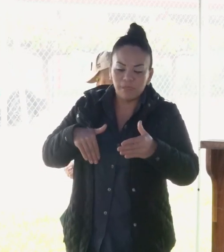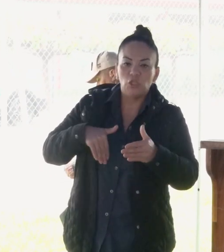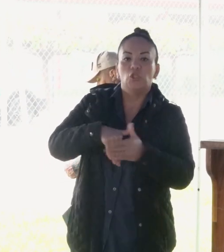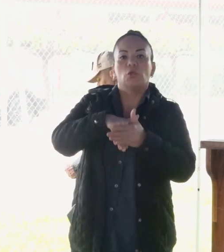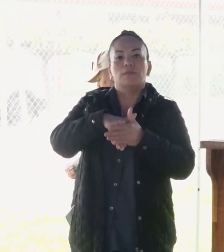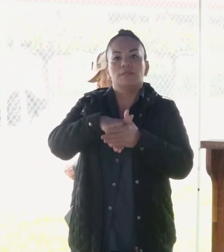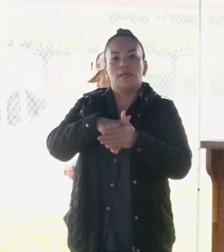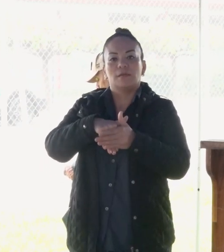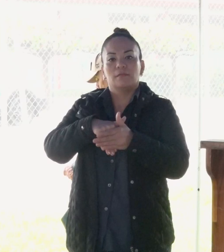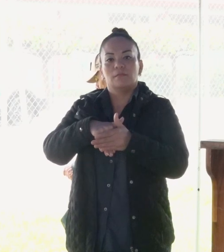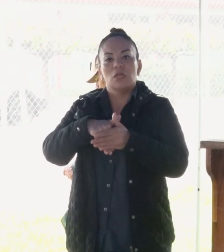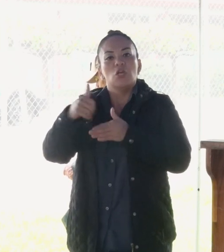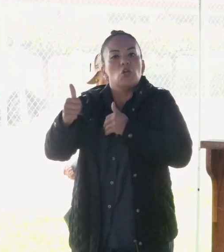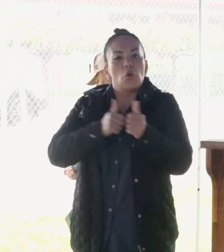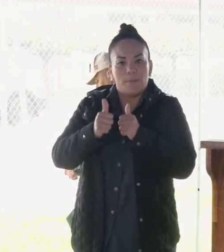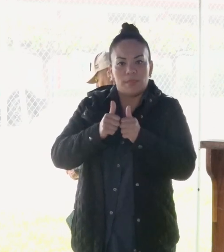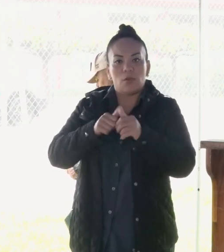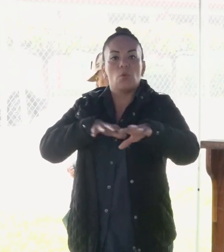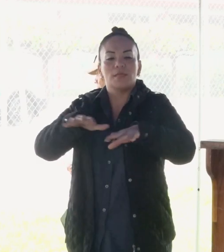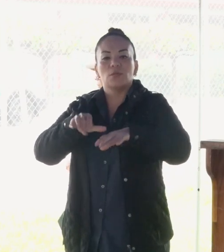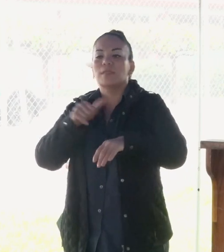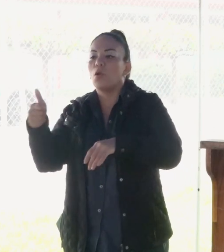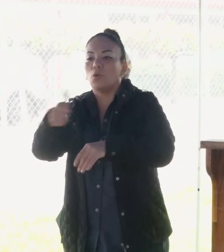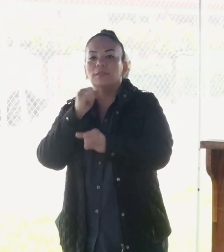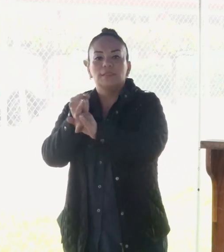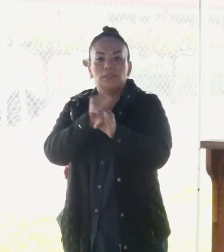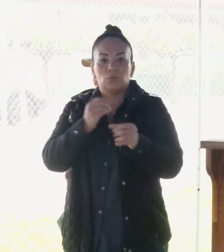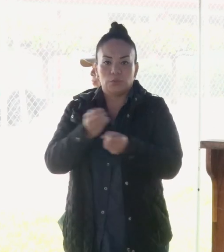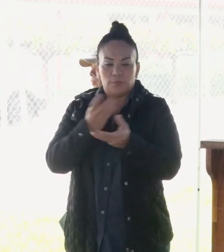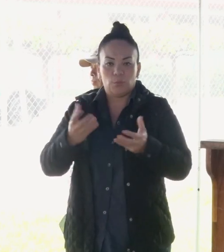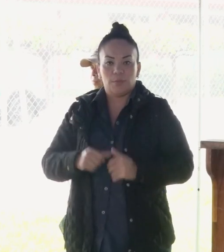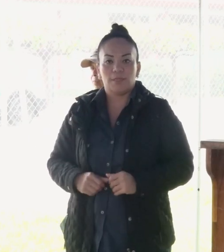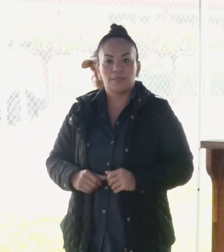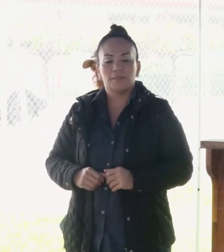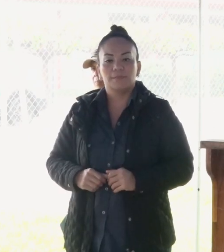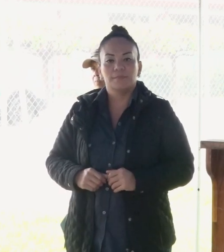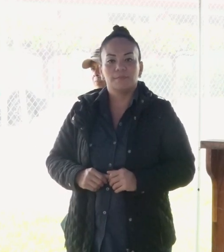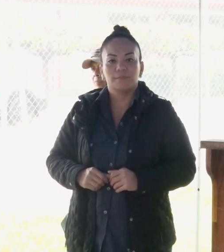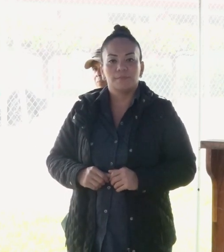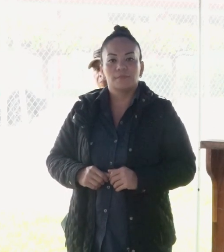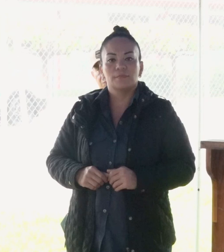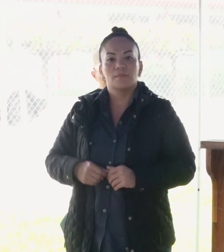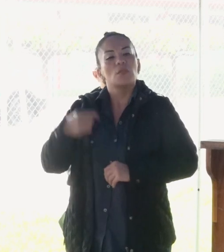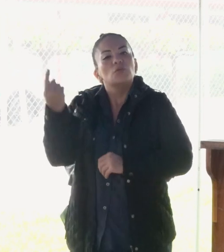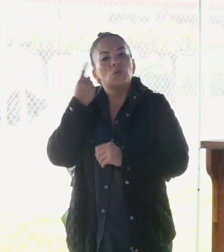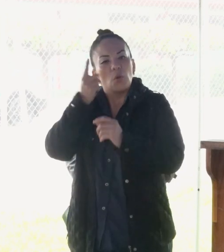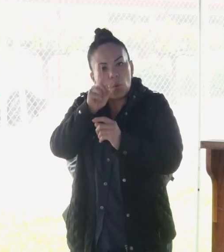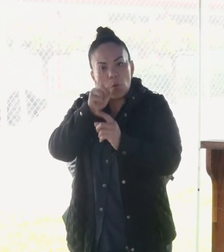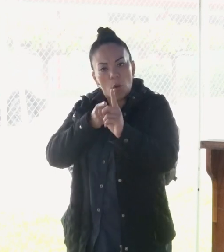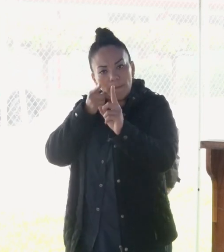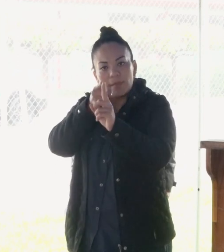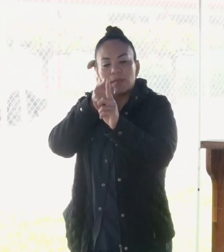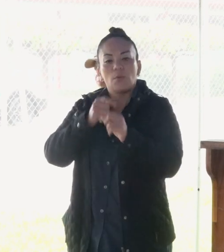competir con el accionar de otras instituciones públicas. Solo hay un objetivo,